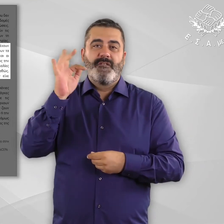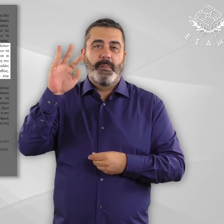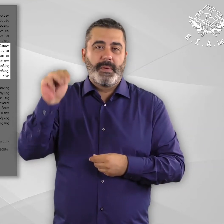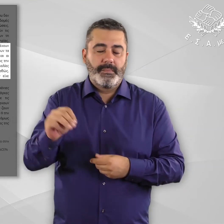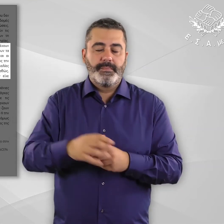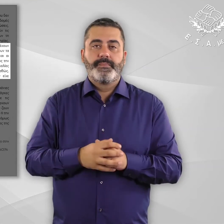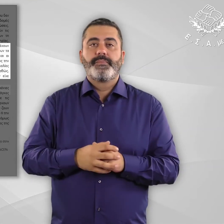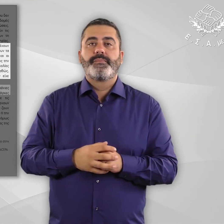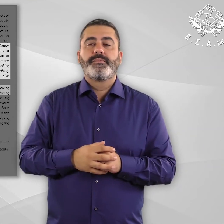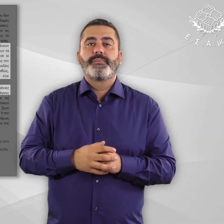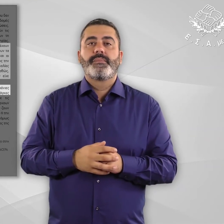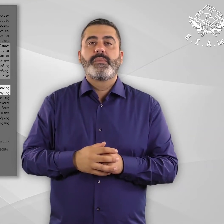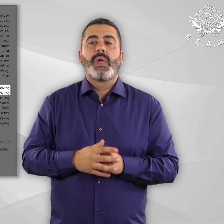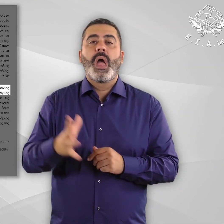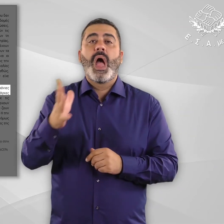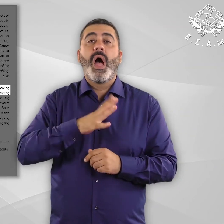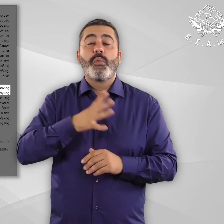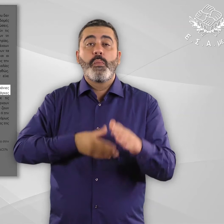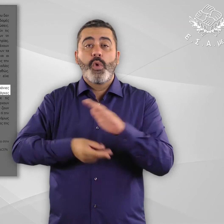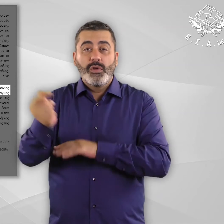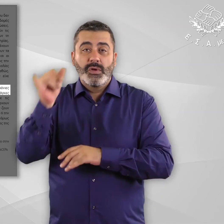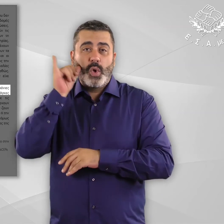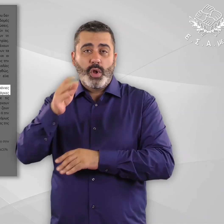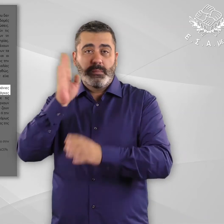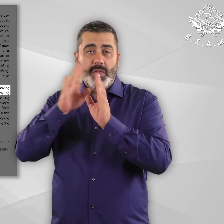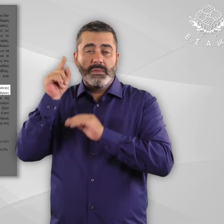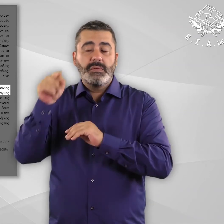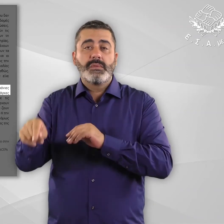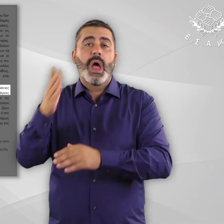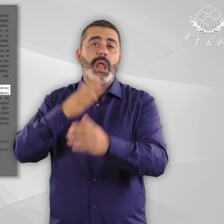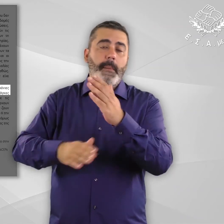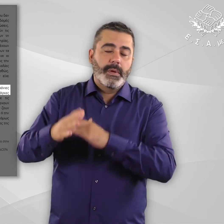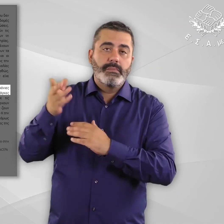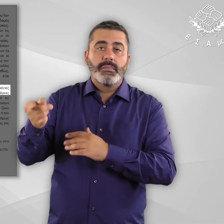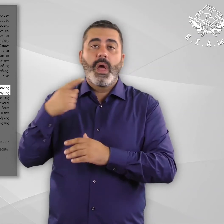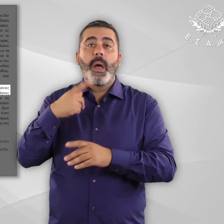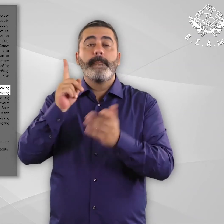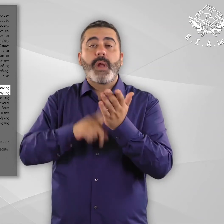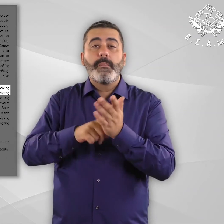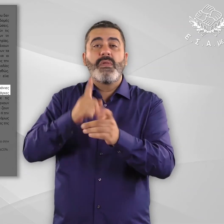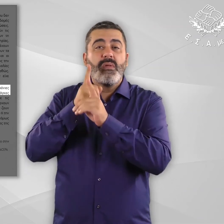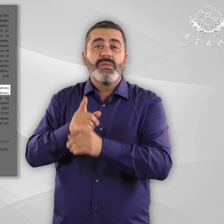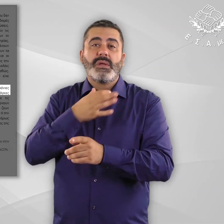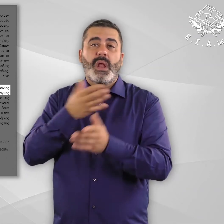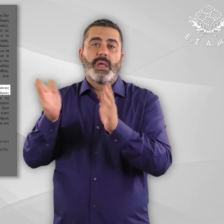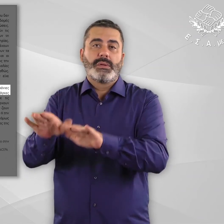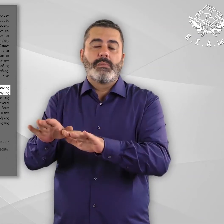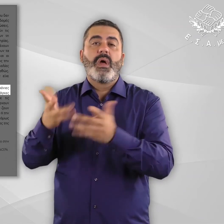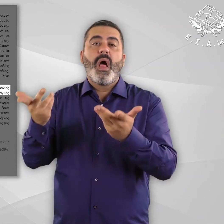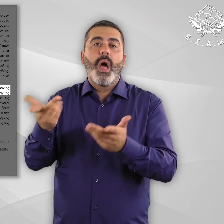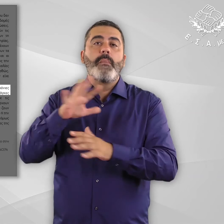ισχύουσα νομοθεσία. Οι πρόσφυγες και οι αιτούντες άσυλο με αναπηρία και χρόνιες παθήσεις αντιμετωπίζουν επίσης